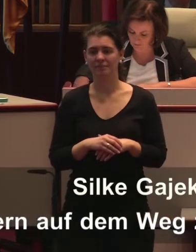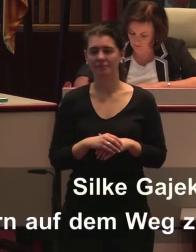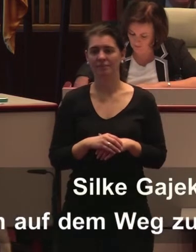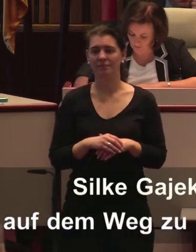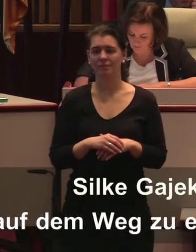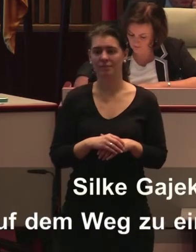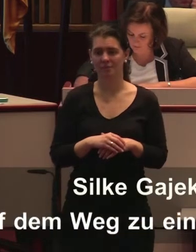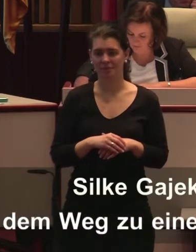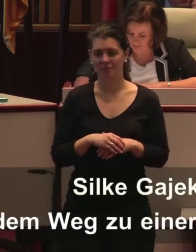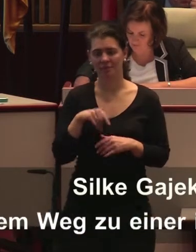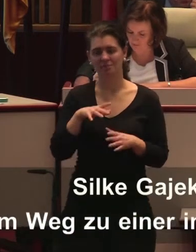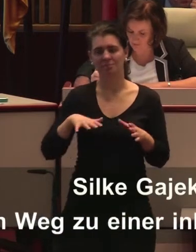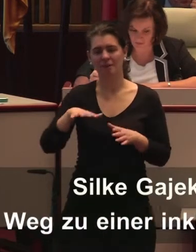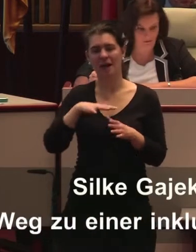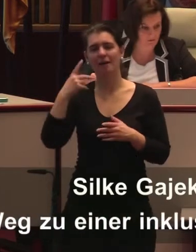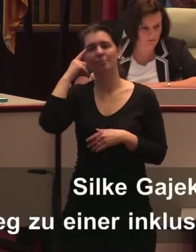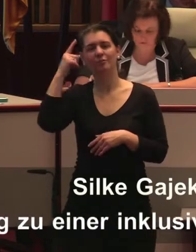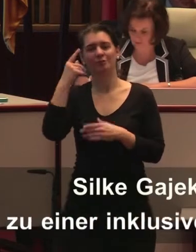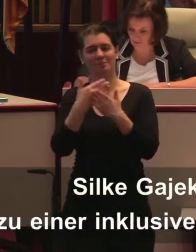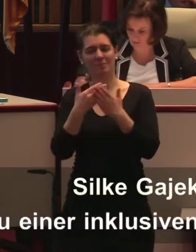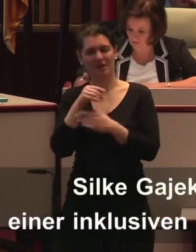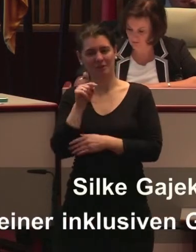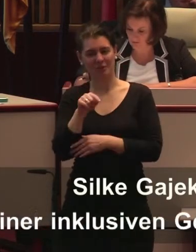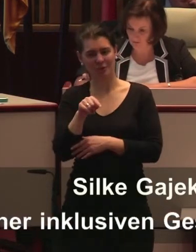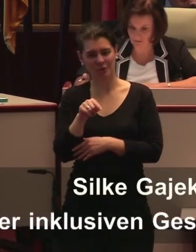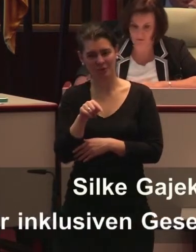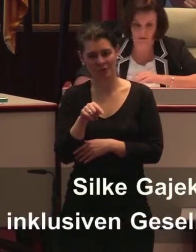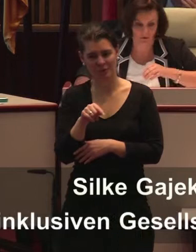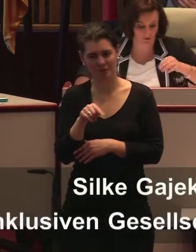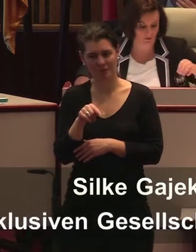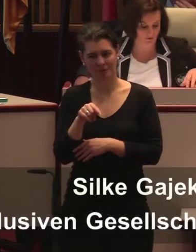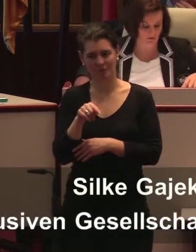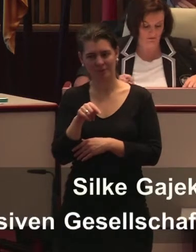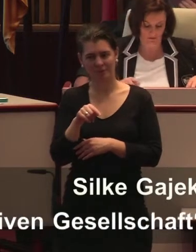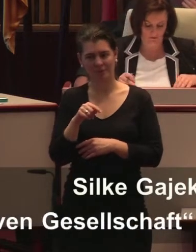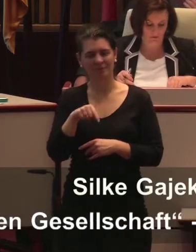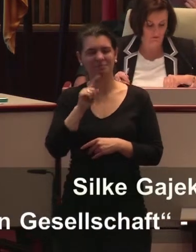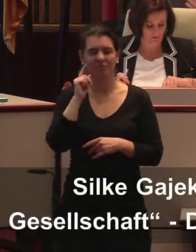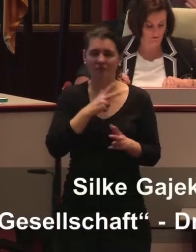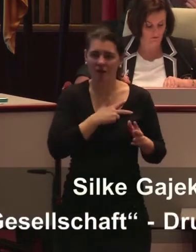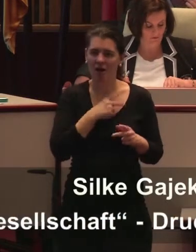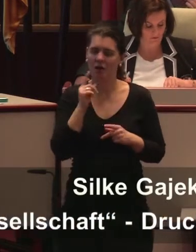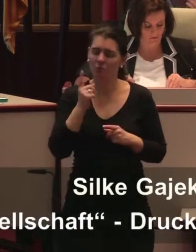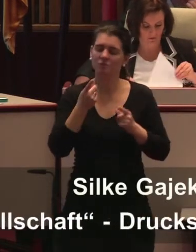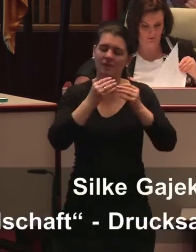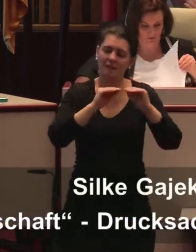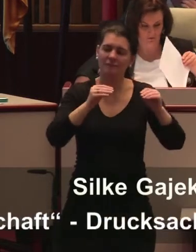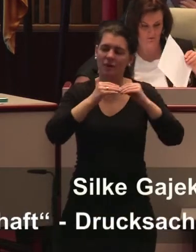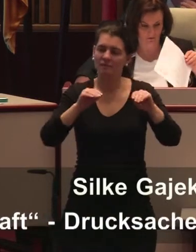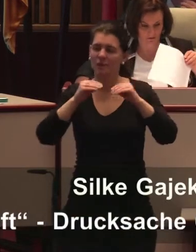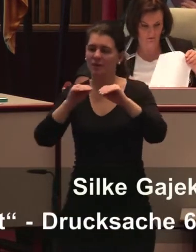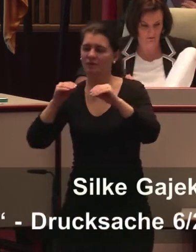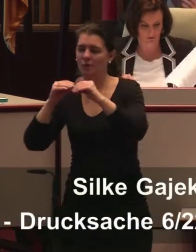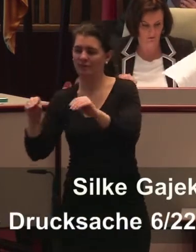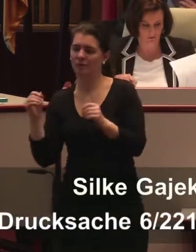Bewusstseinsbildung, Kampagnenfähigkeit. Das hat ja sogar die schwarz-gelbe Regierung vorgemacht, dass es funktioniert, Schule und Inklusion. Das, worauf wir warten,